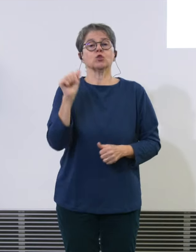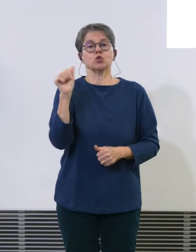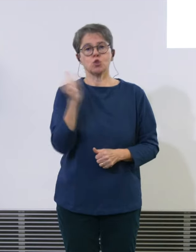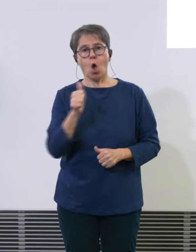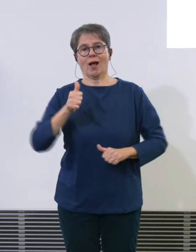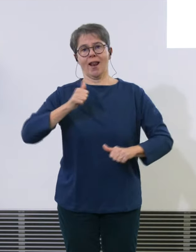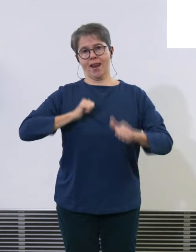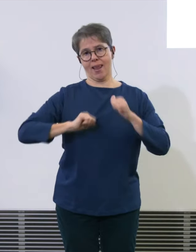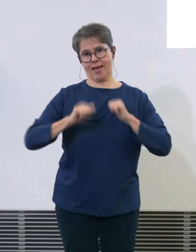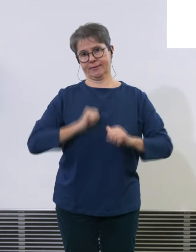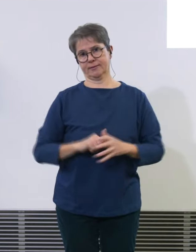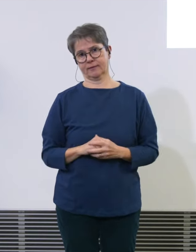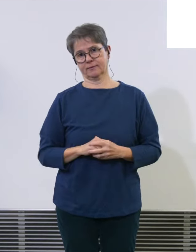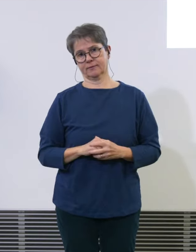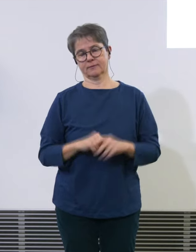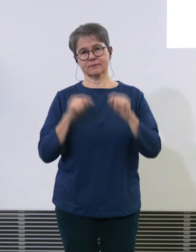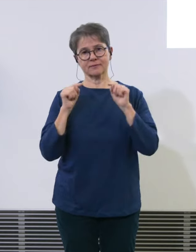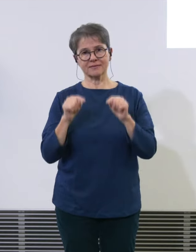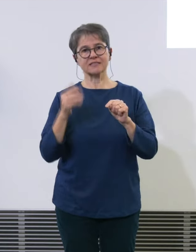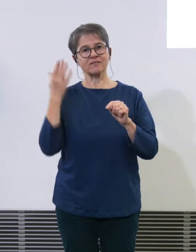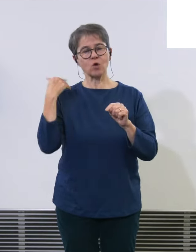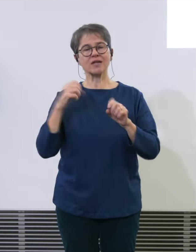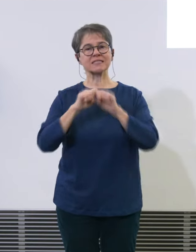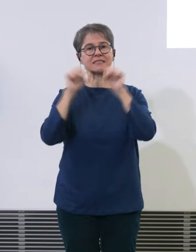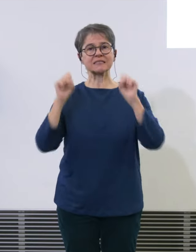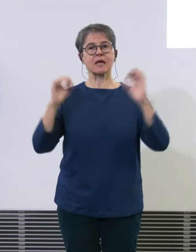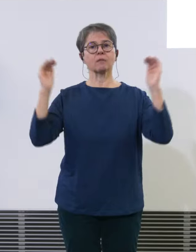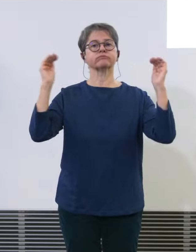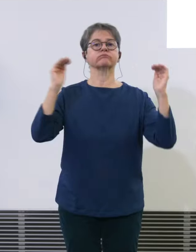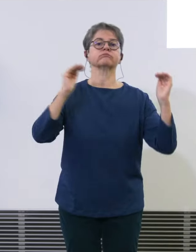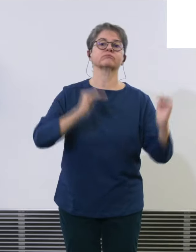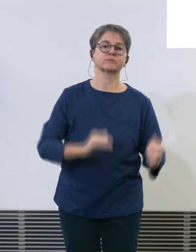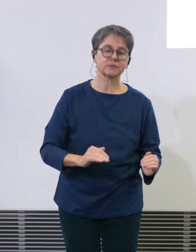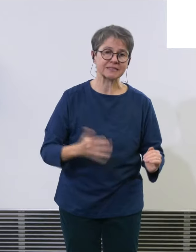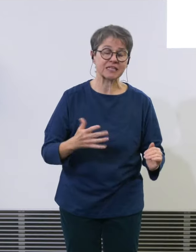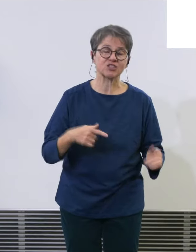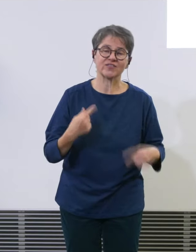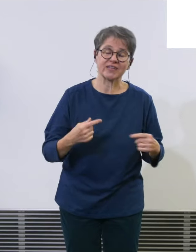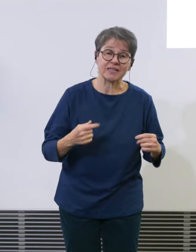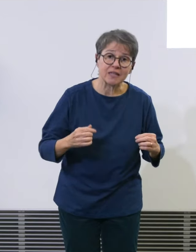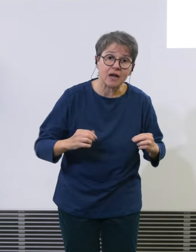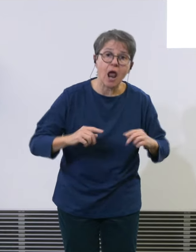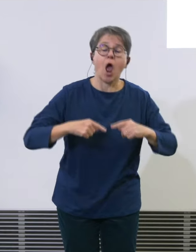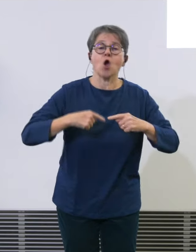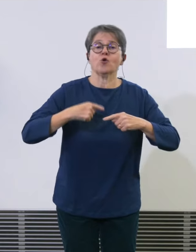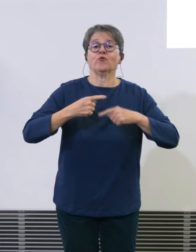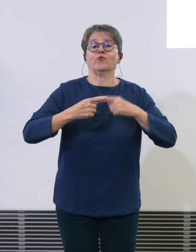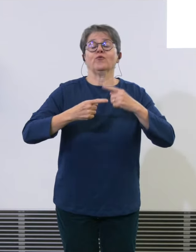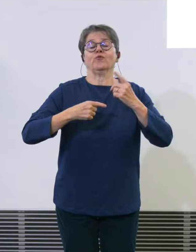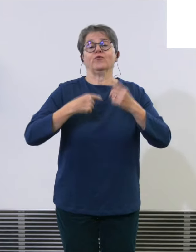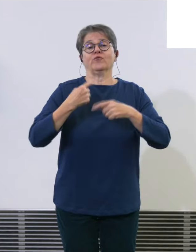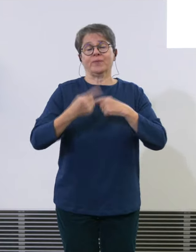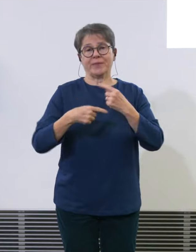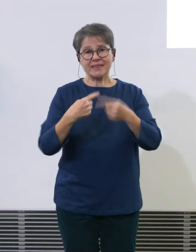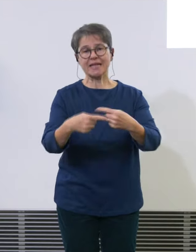unter dieser runterfahrung vom System und wieder vom System rauffahren wir haben das erklärt und an dem können wir